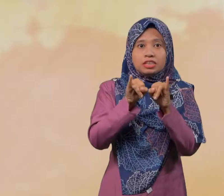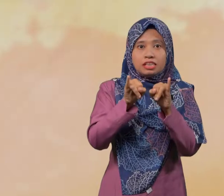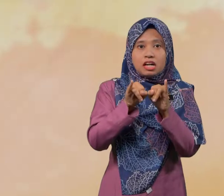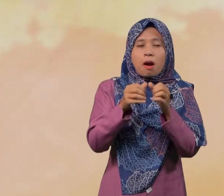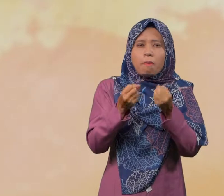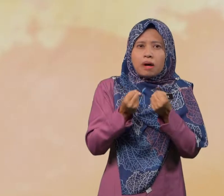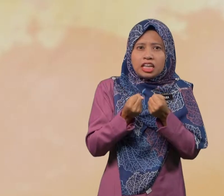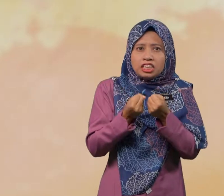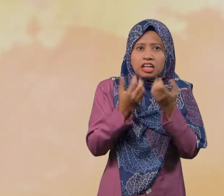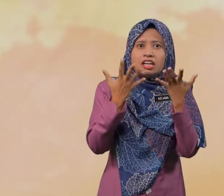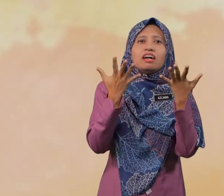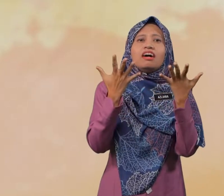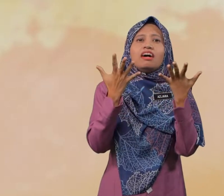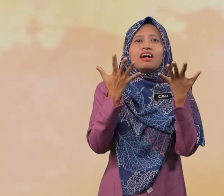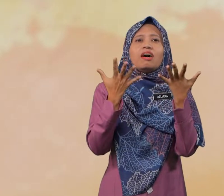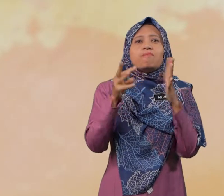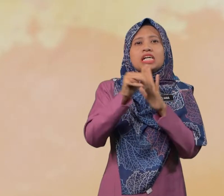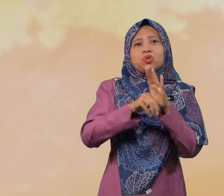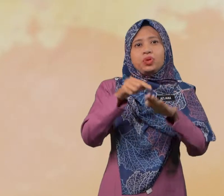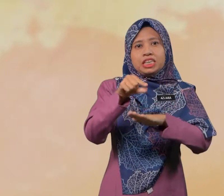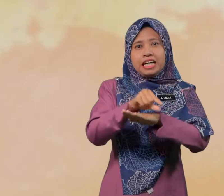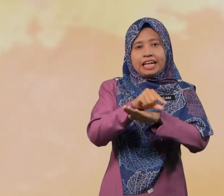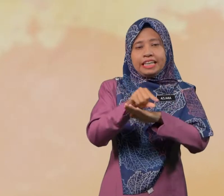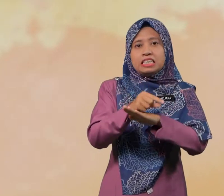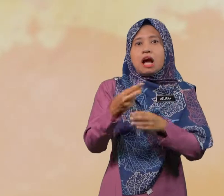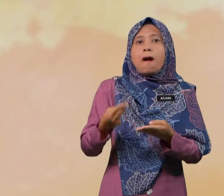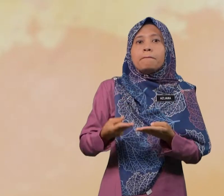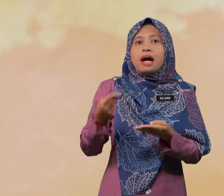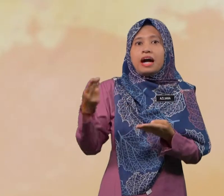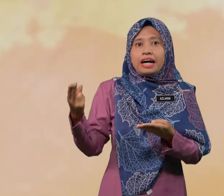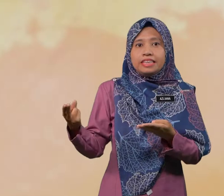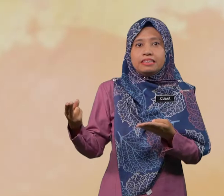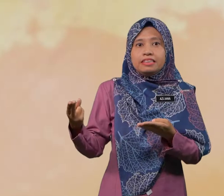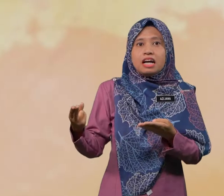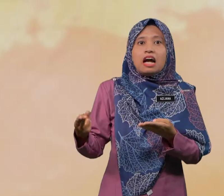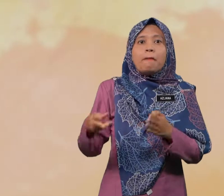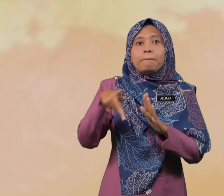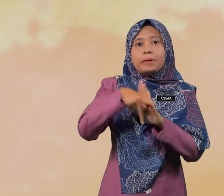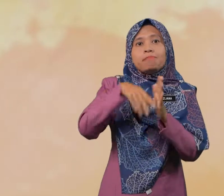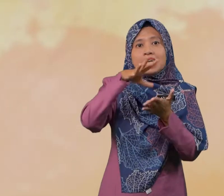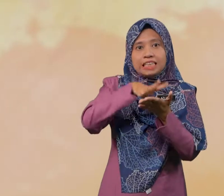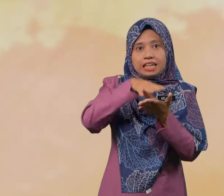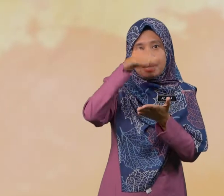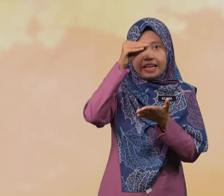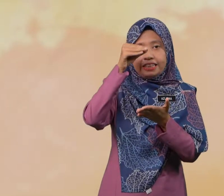banyak menggunakan bahan pembelajaran